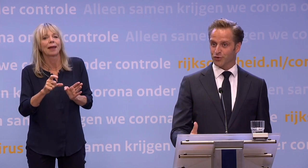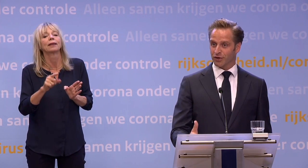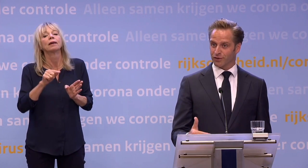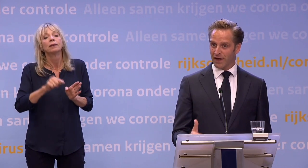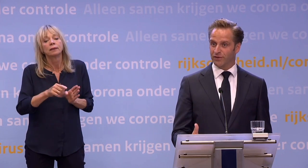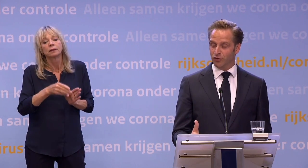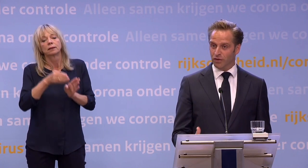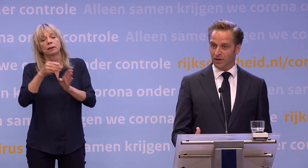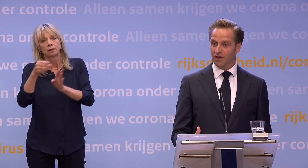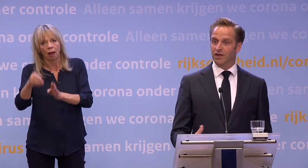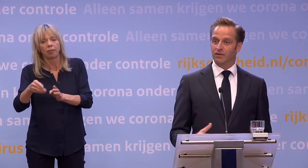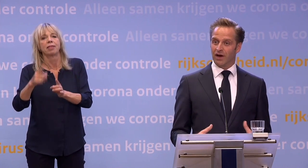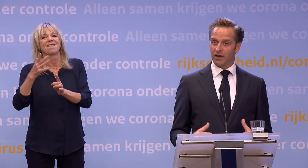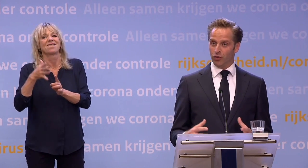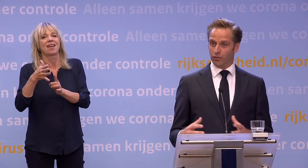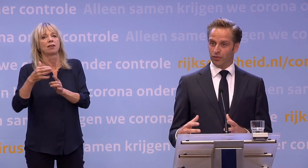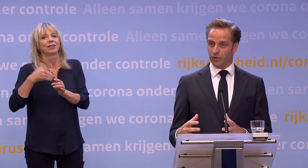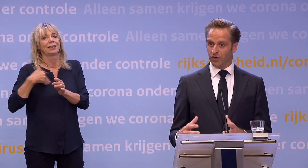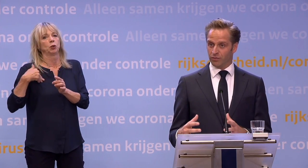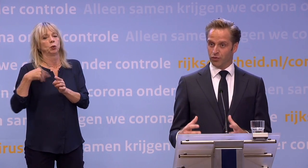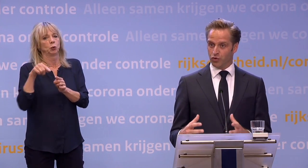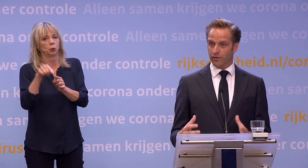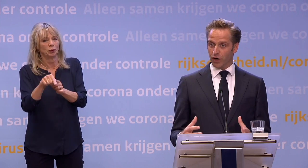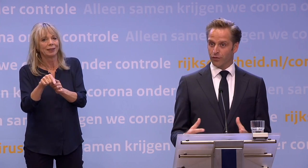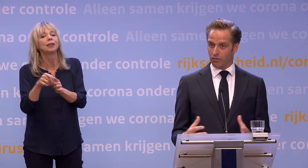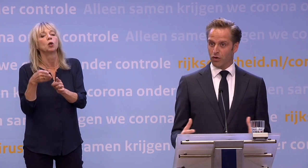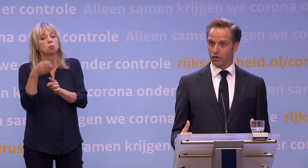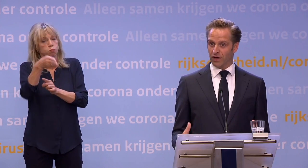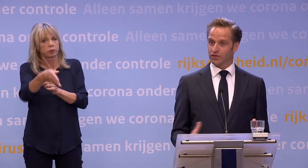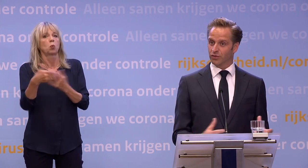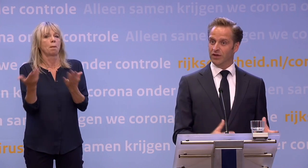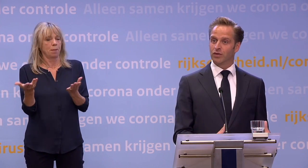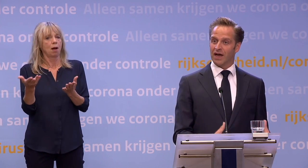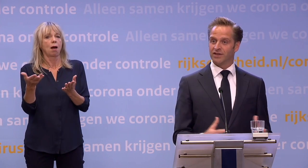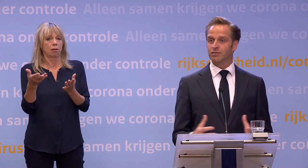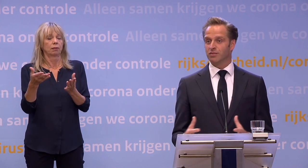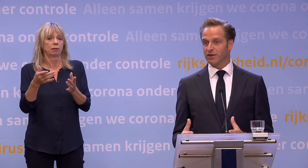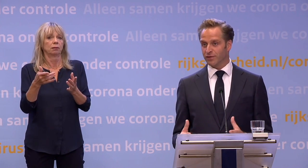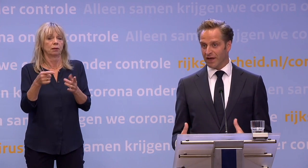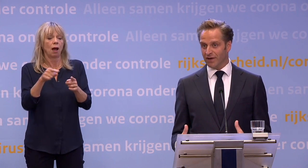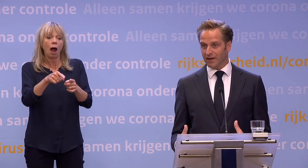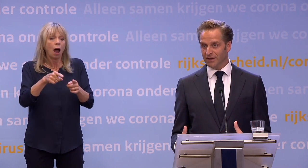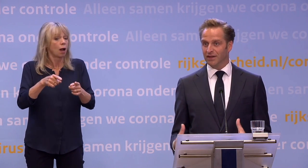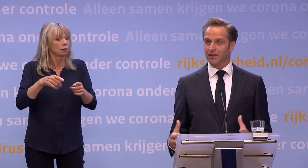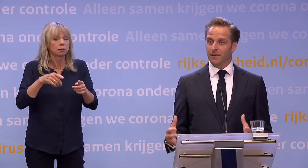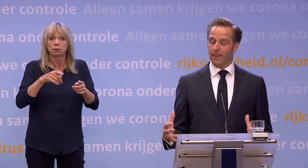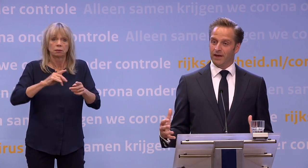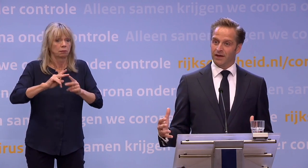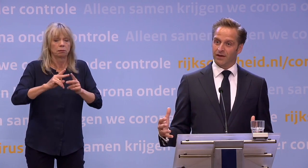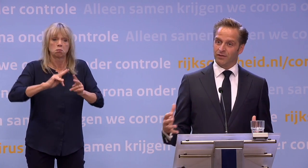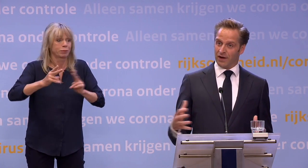verpleeghuiszorg 15 juni. Waarop bezoek weer overal mogelijk was op die locaties die besmettingsvrij waren.